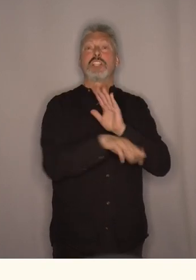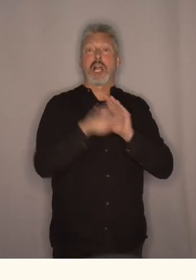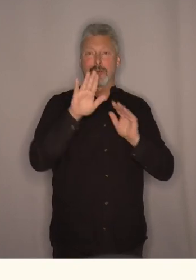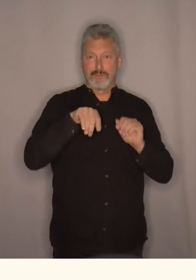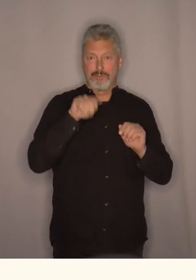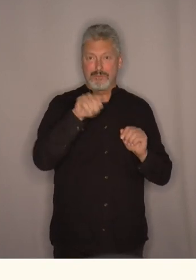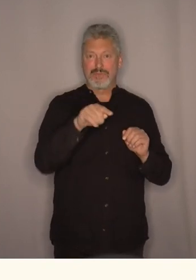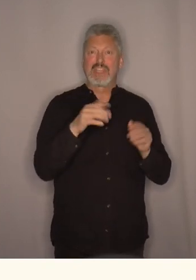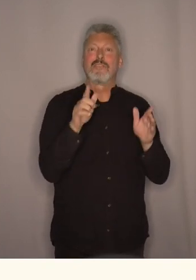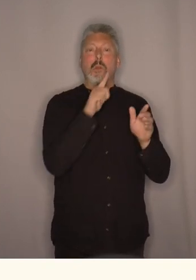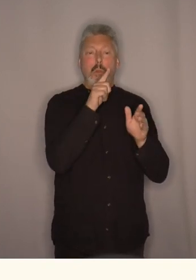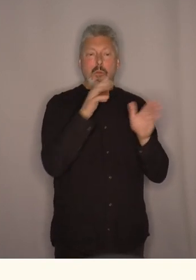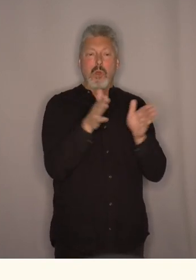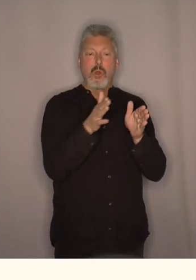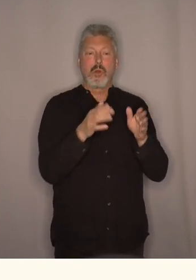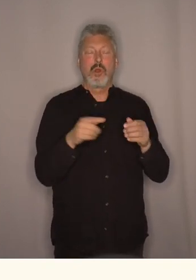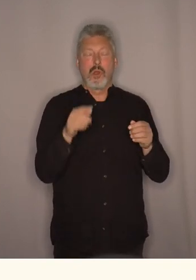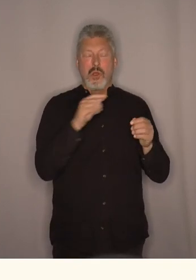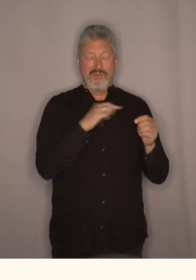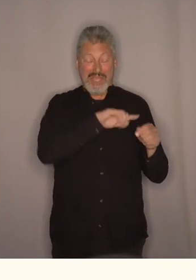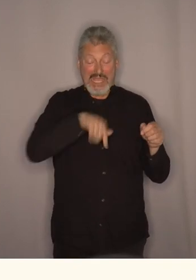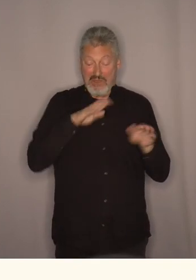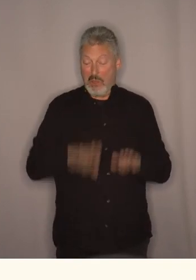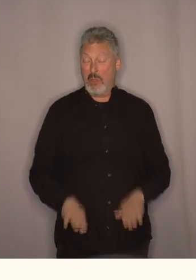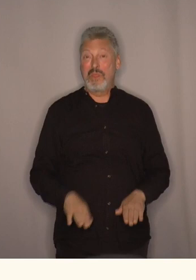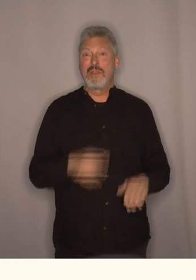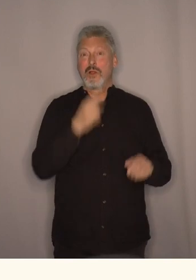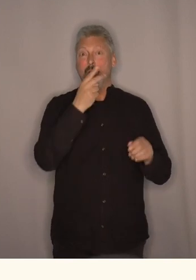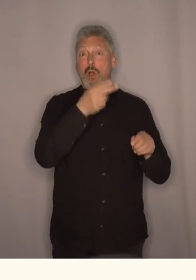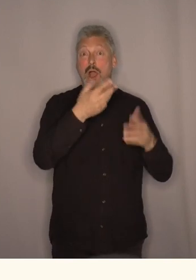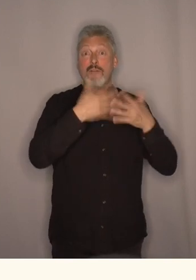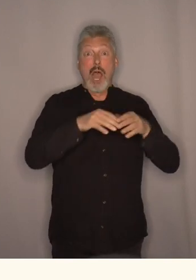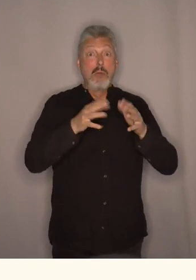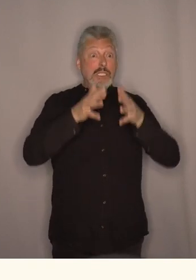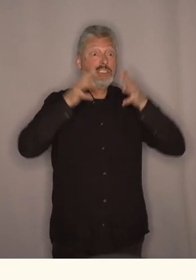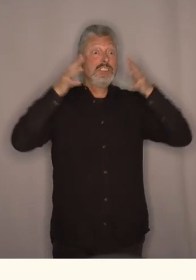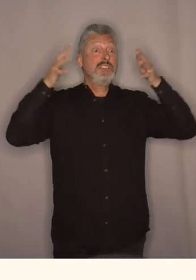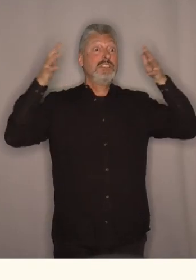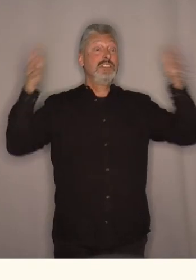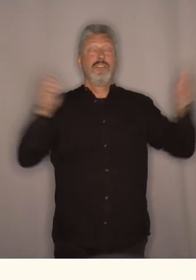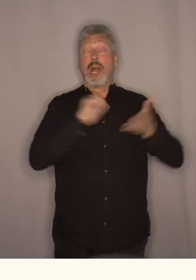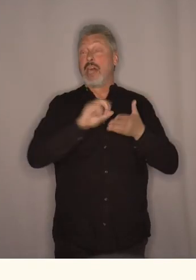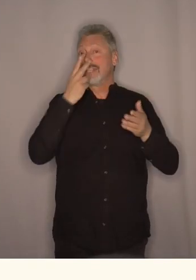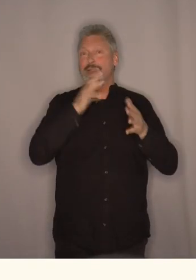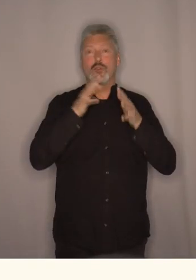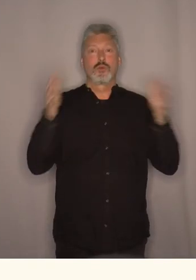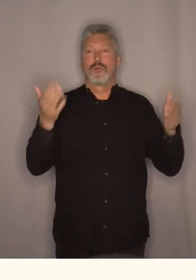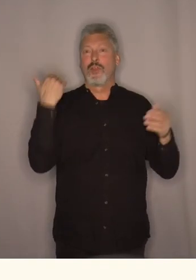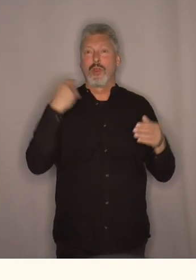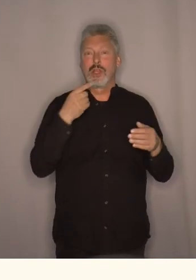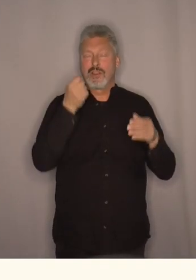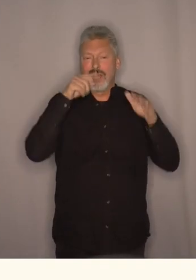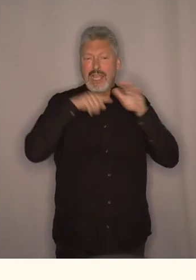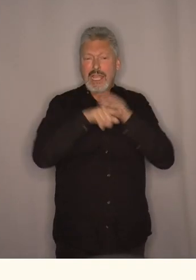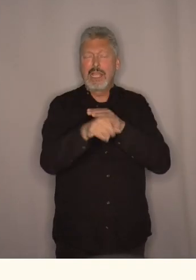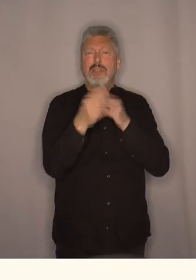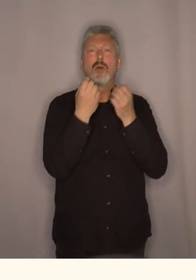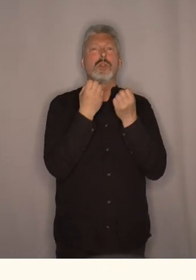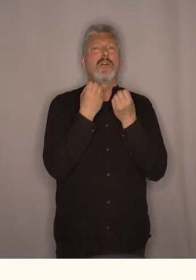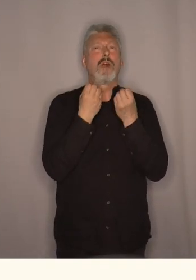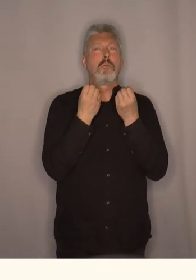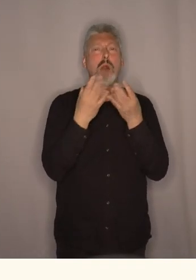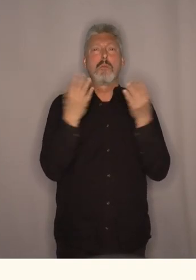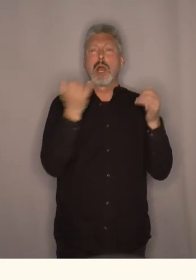Og vi var jo ganske små så liksom denne fabrikken var jo kjempesvær vi hadde aldri sett en så stor fabrikk nesten i vårt liv. Og vi kom inn der og det var veldig mange